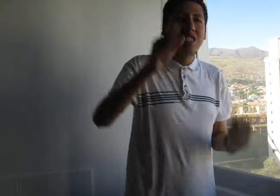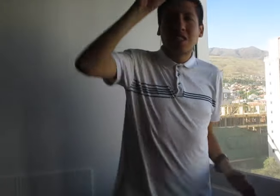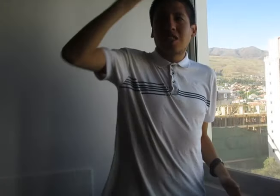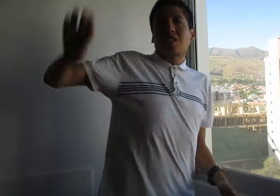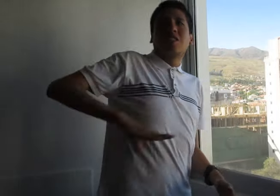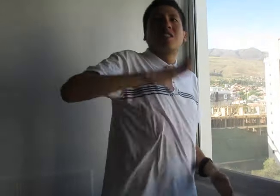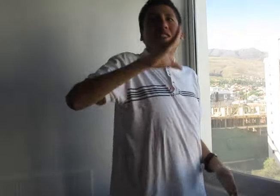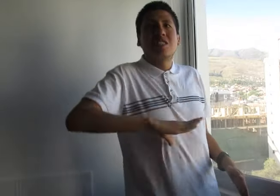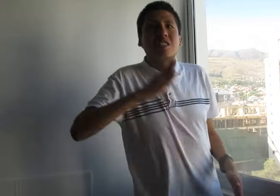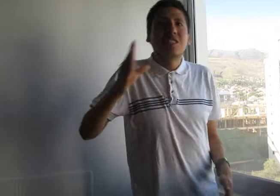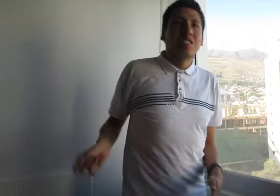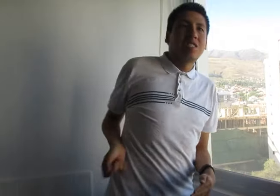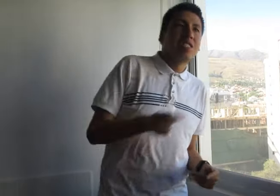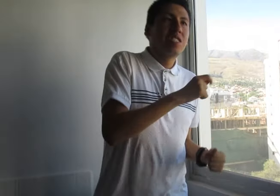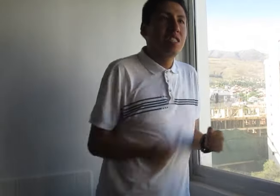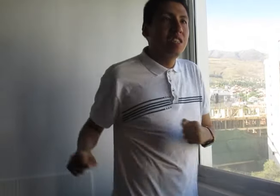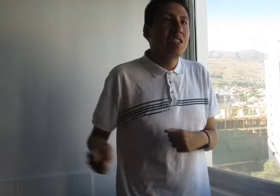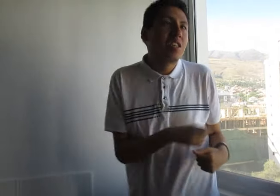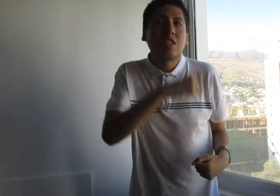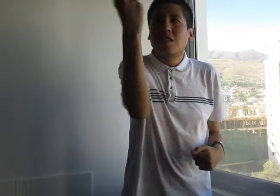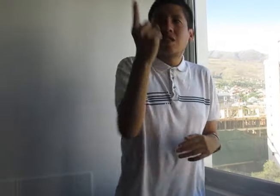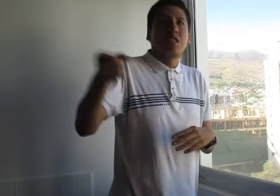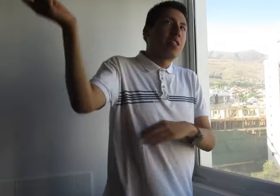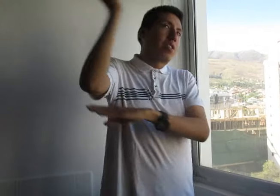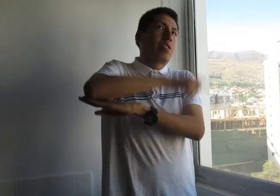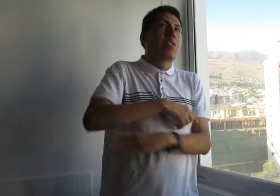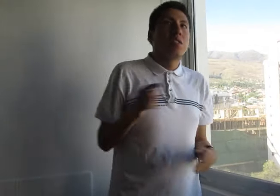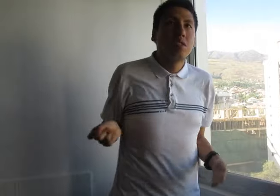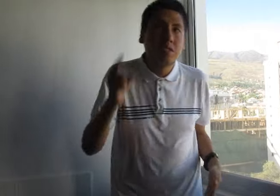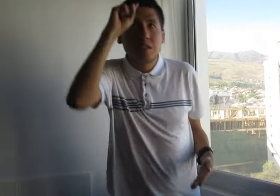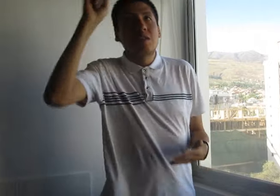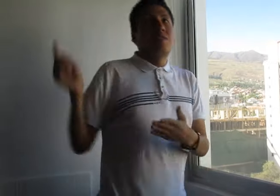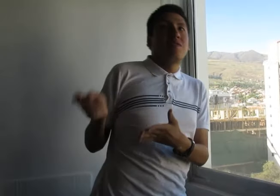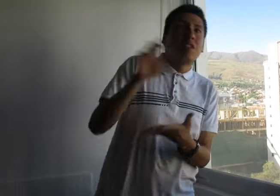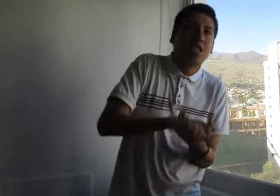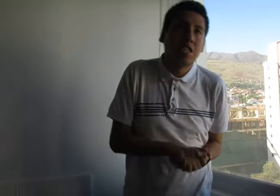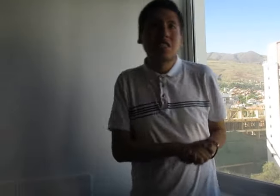una vez más.